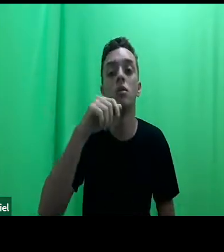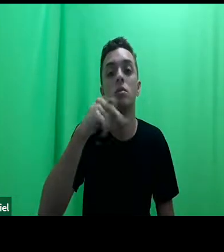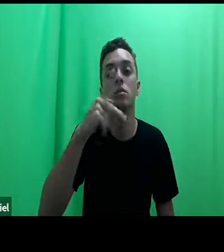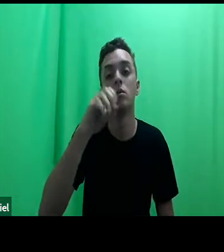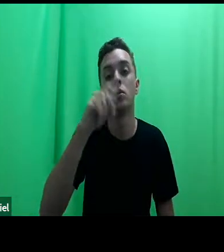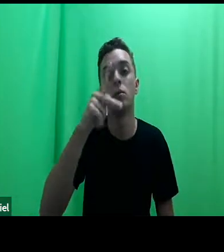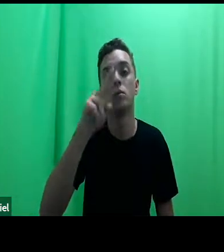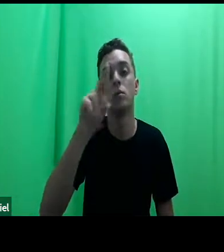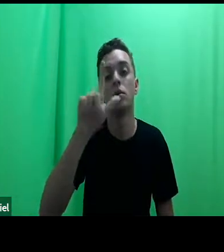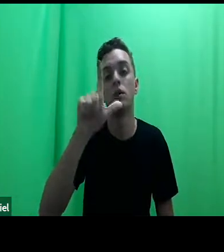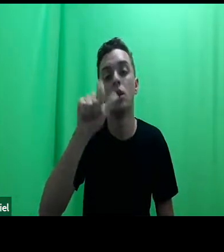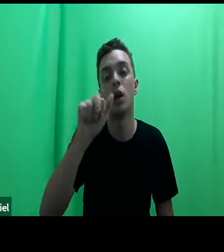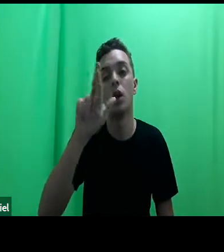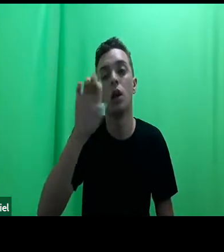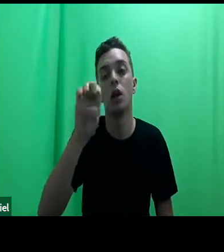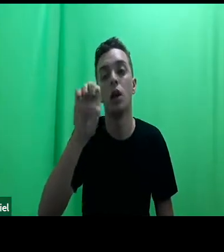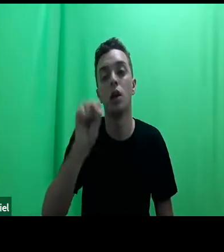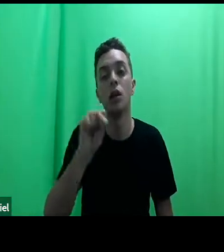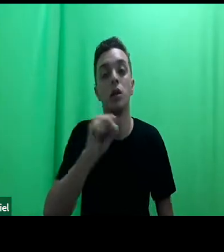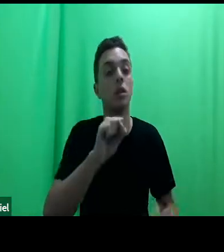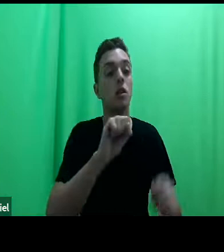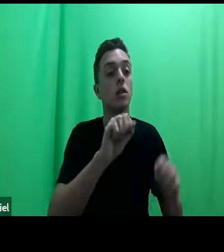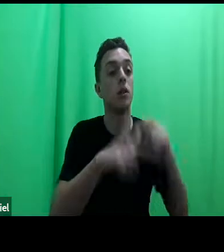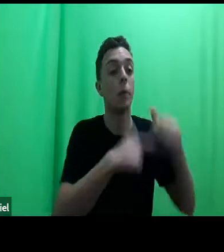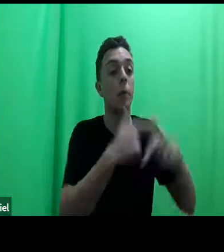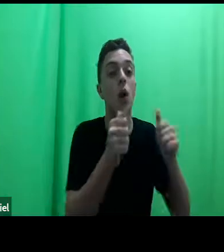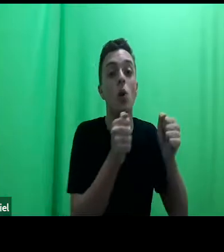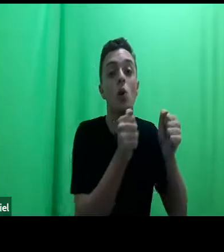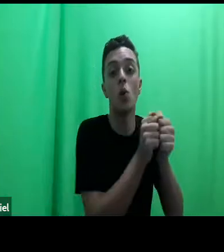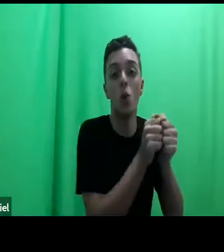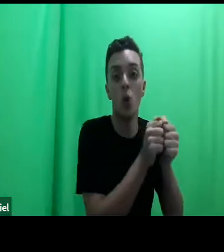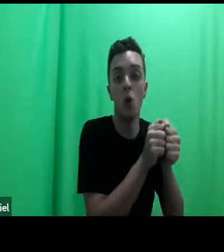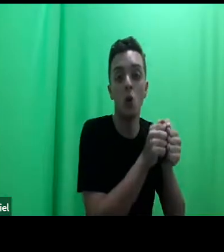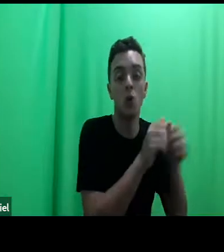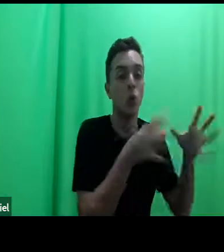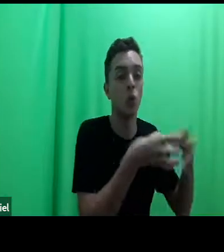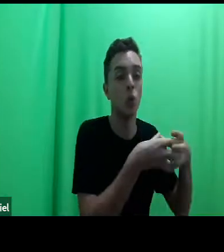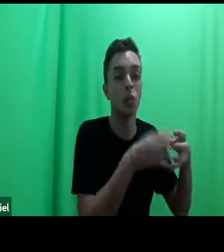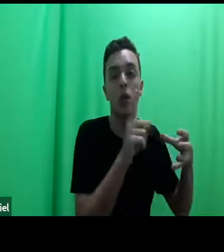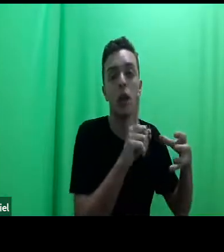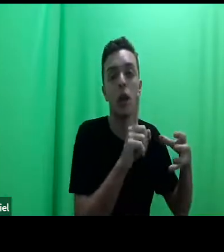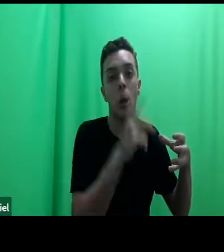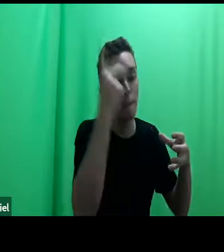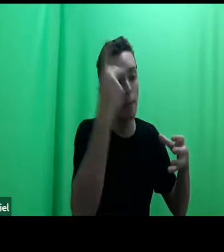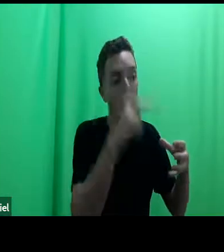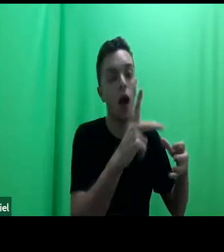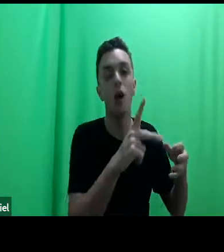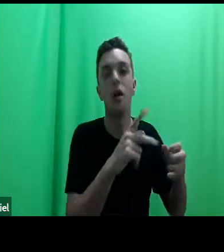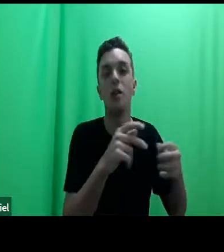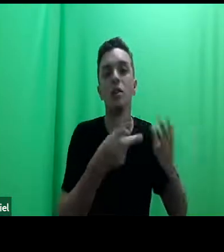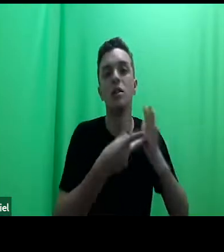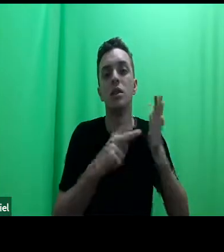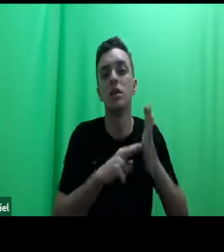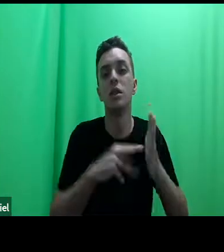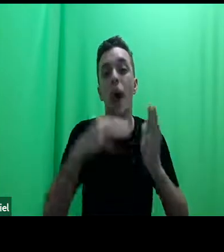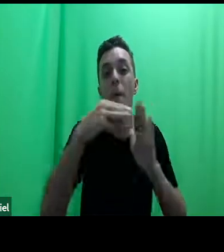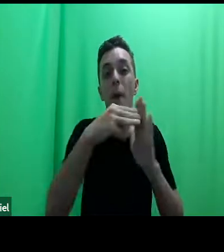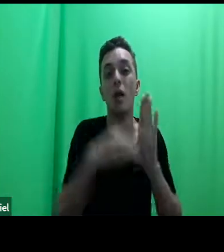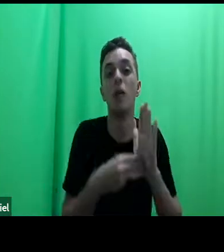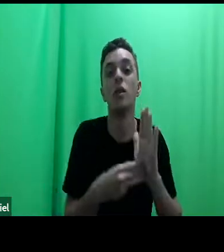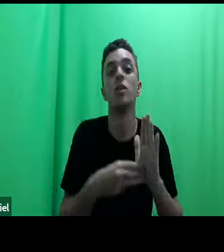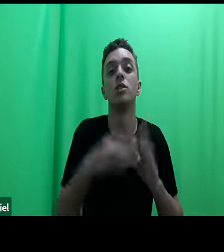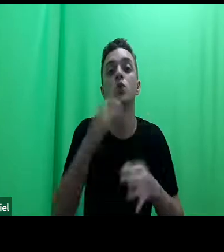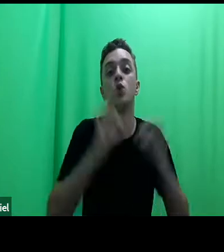e não para os grupos que assessoram. Ou seja, a metodologia jurídica da